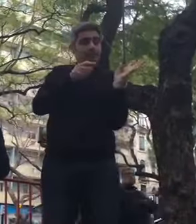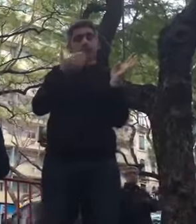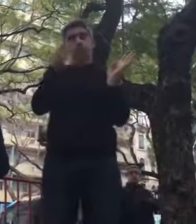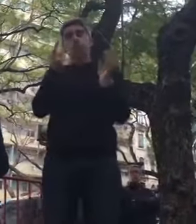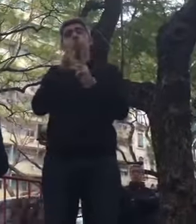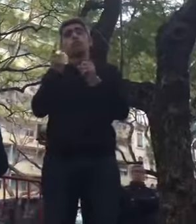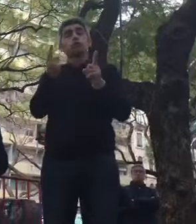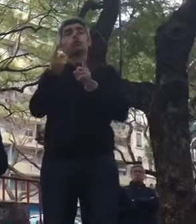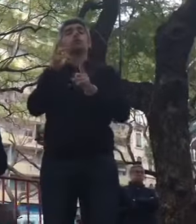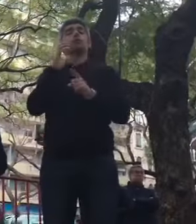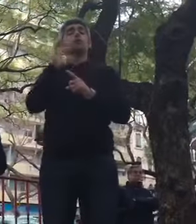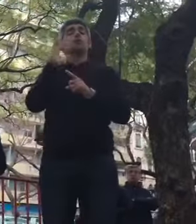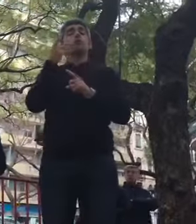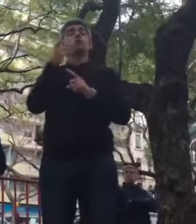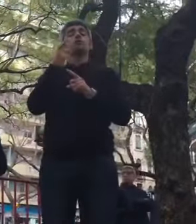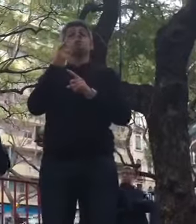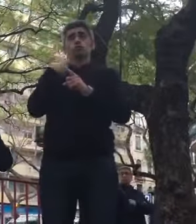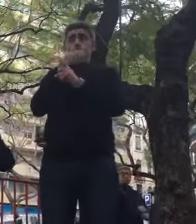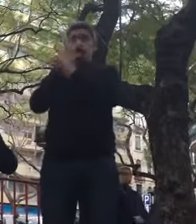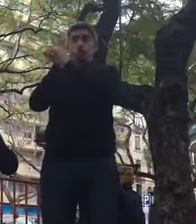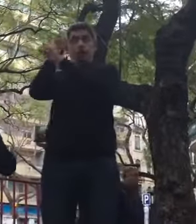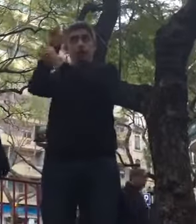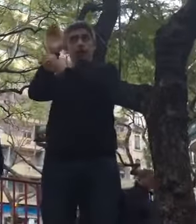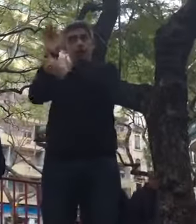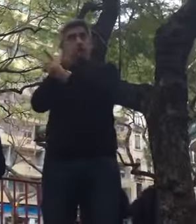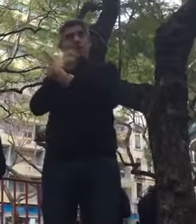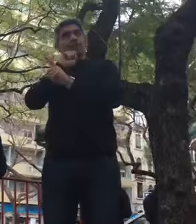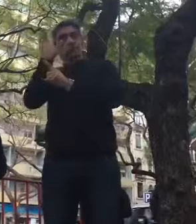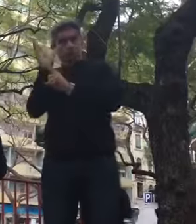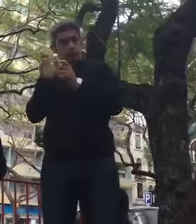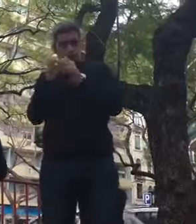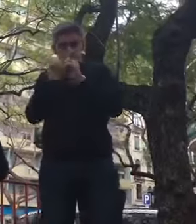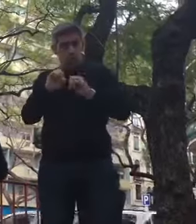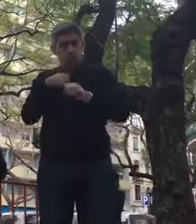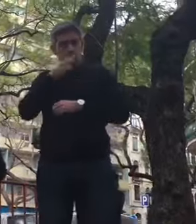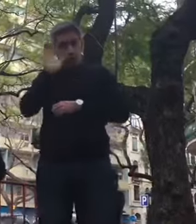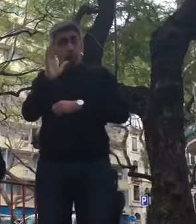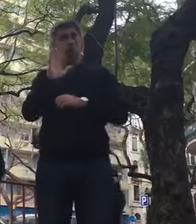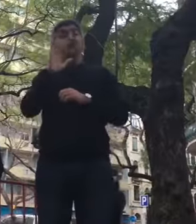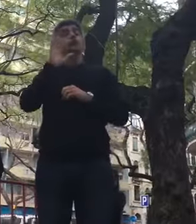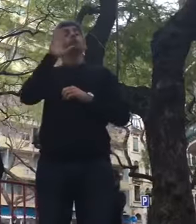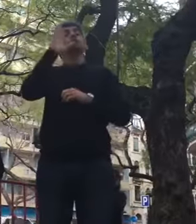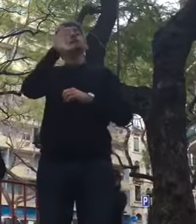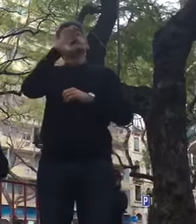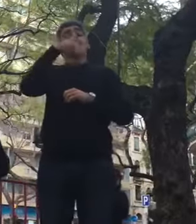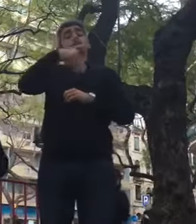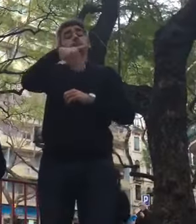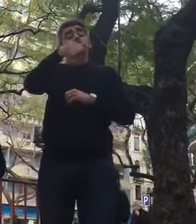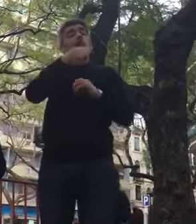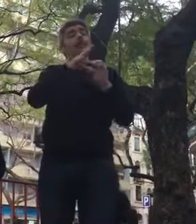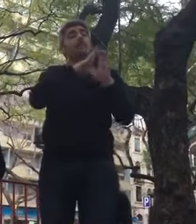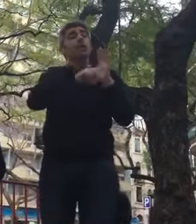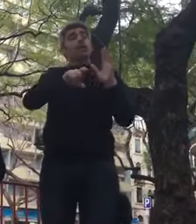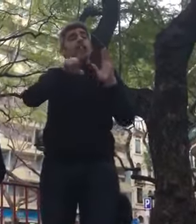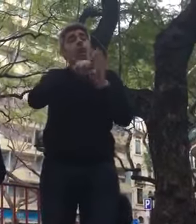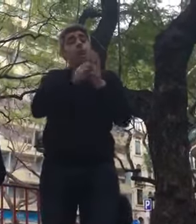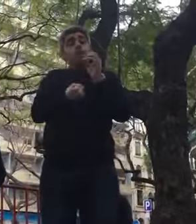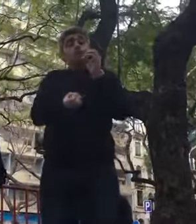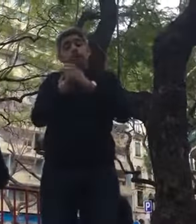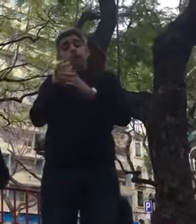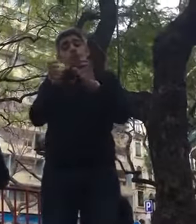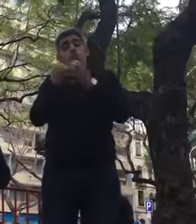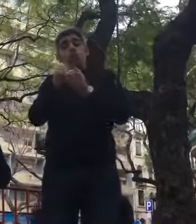o decreto-lei, e aí também falámos disso lá em cima, sem qualquer problema, quando sair o decreto-lei, que cria o grupo de